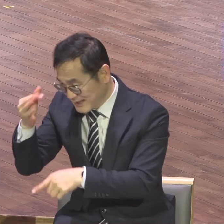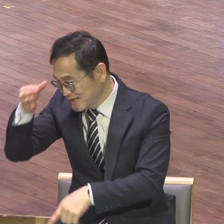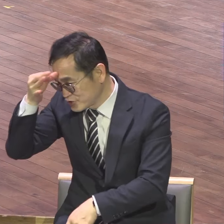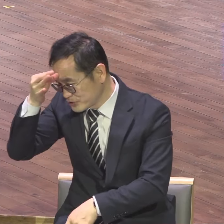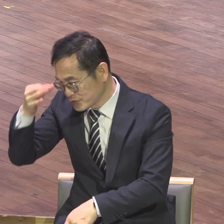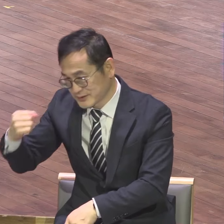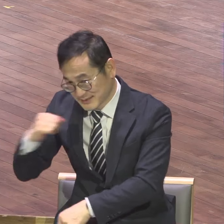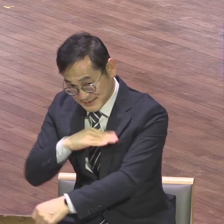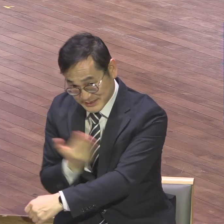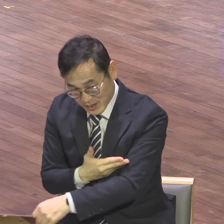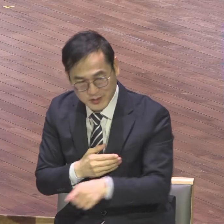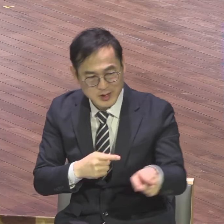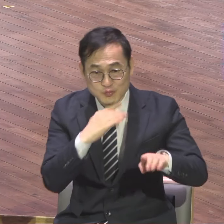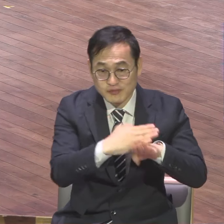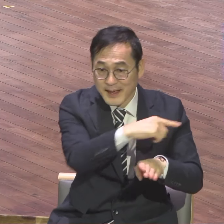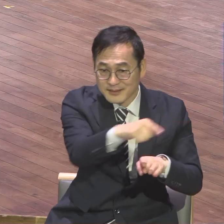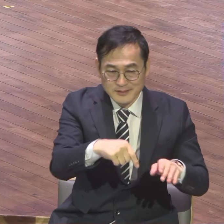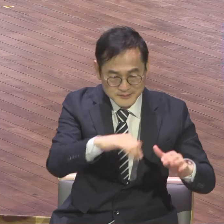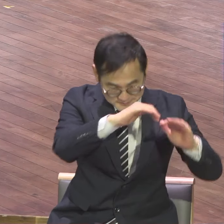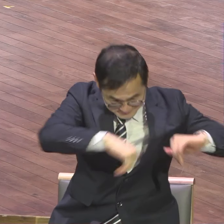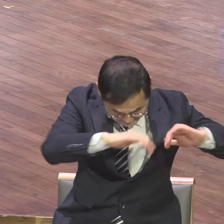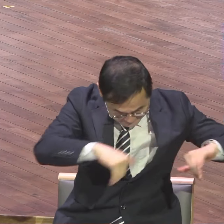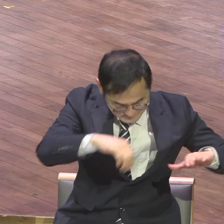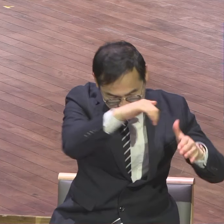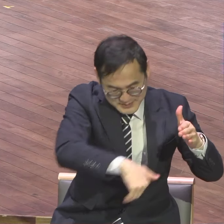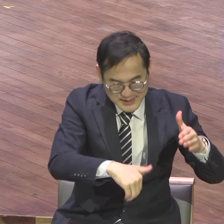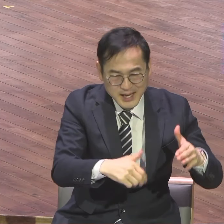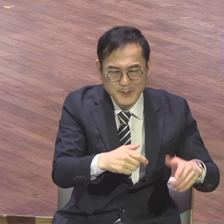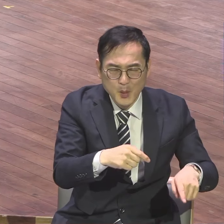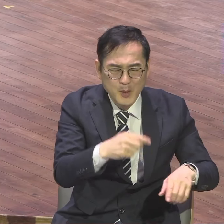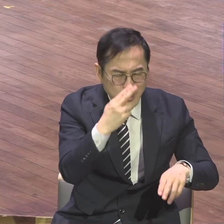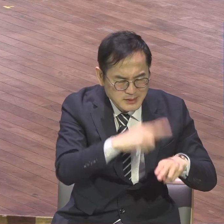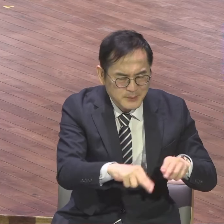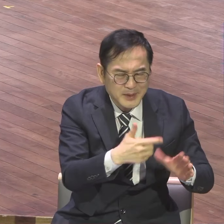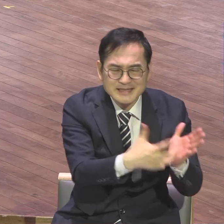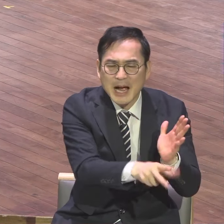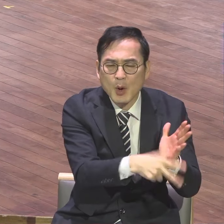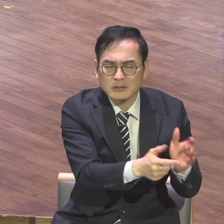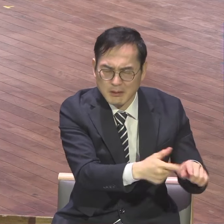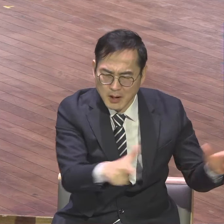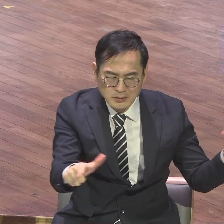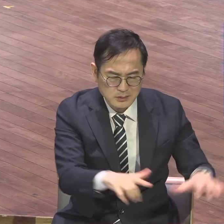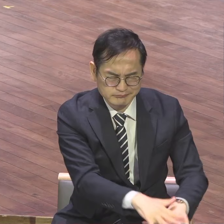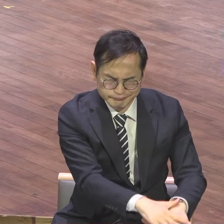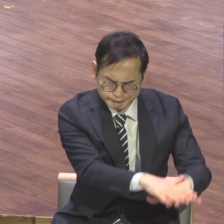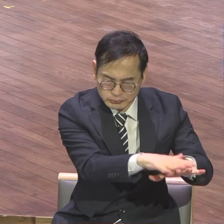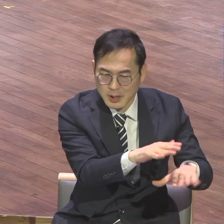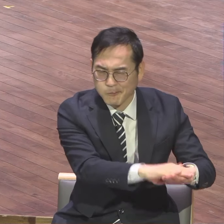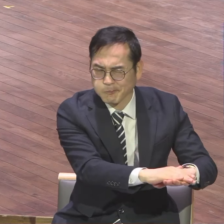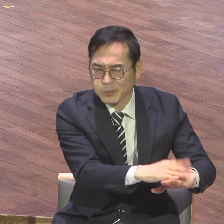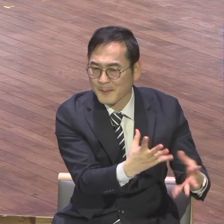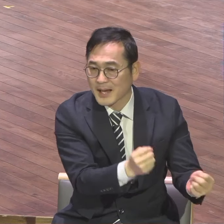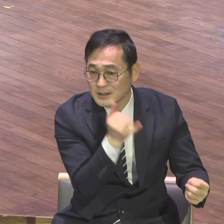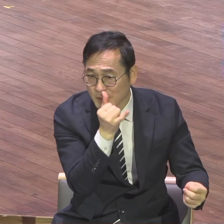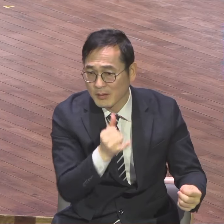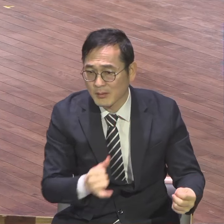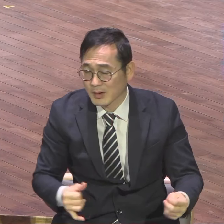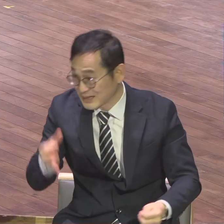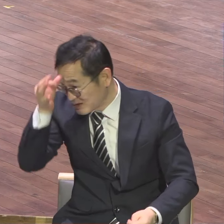북쪽의 노동력 합해버리면 우리나라가 우리 민족의 세계의 IQ가 세자리 숫자 유일해요. 지구촌에 아무도